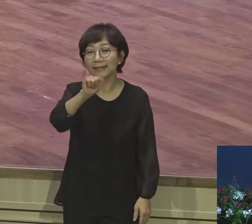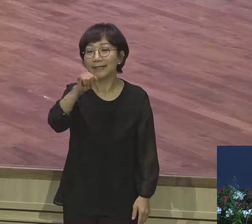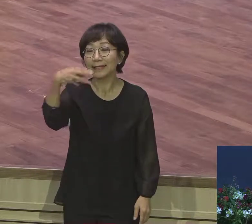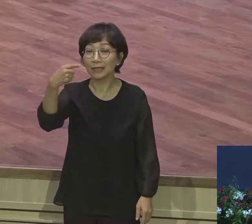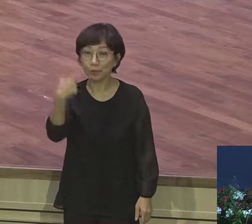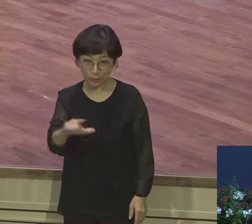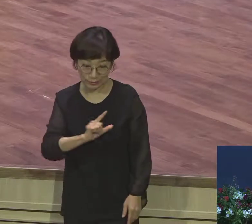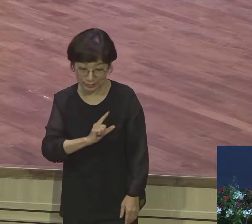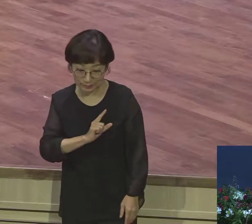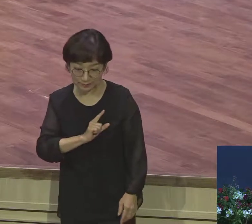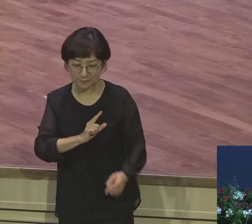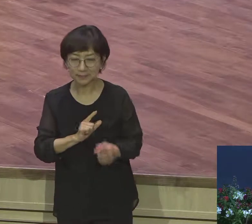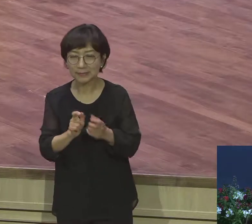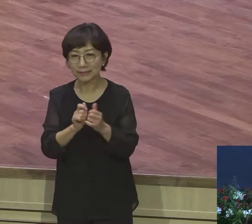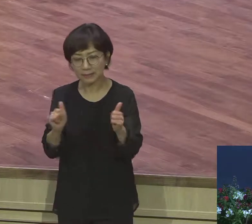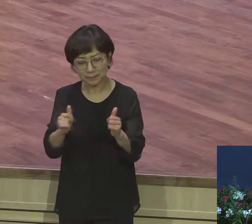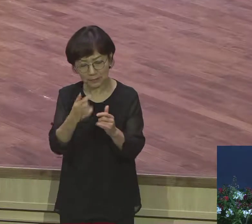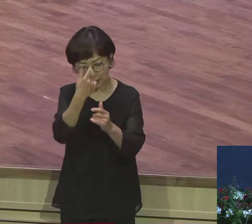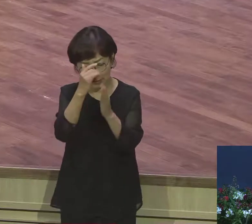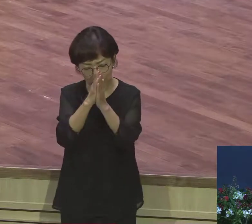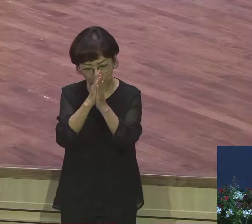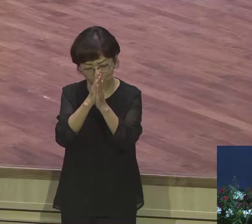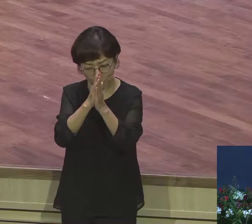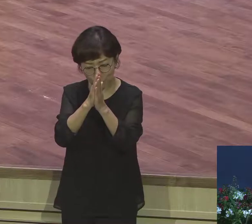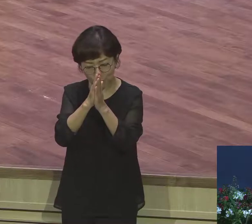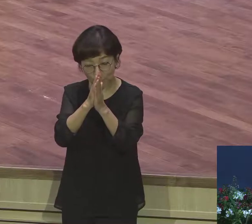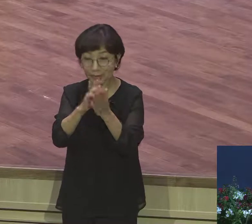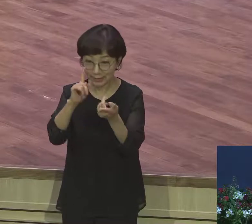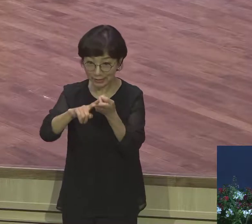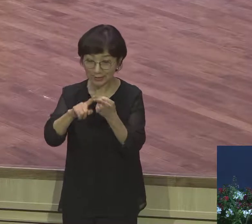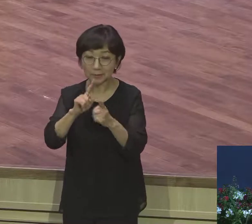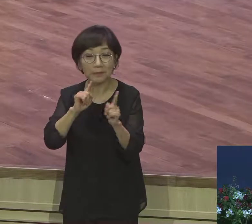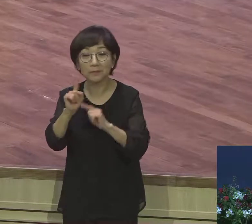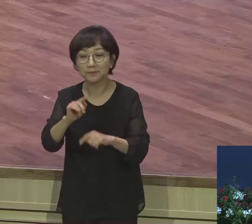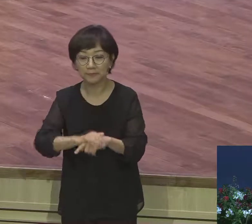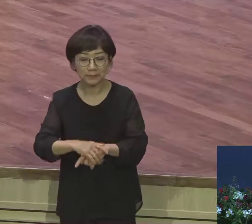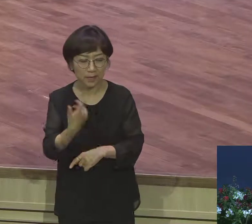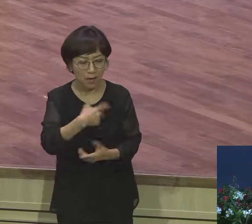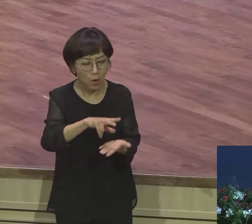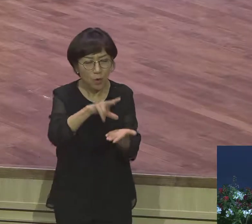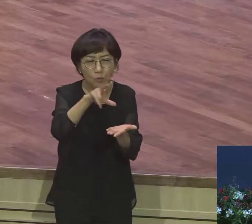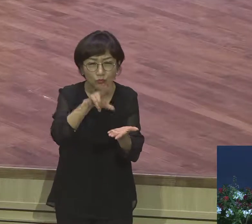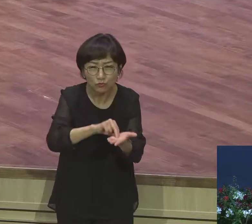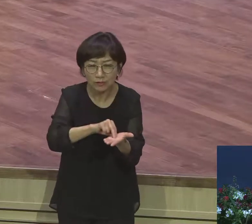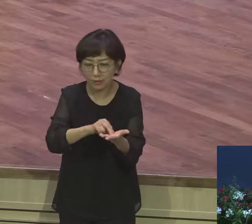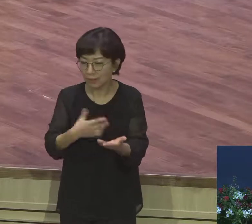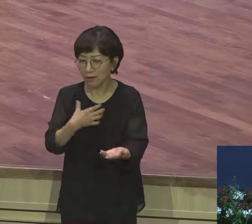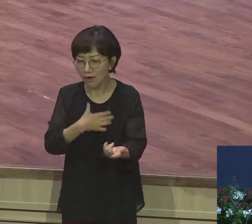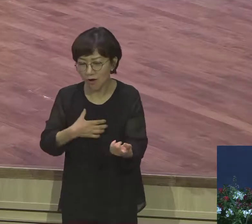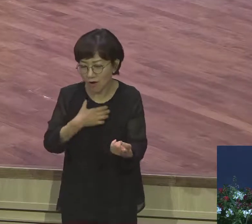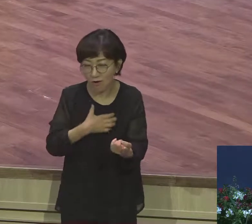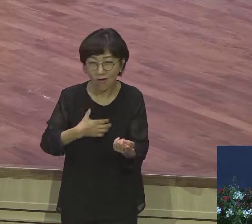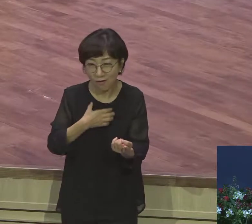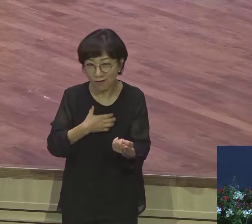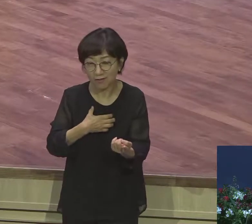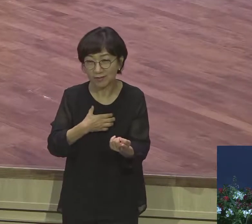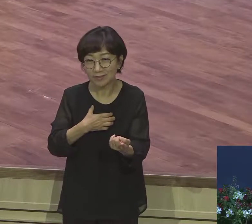기도에 대해 이런 고백을 했어요 문제거리와 난처한 일은 우리가